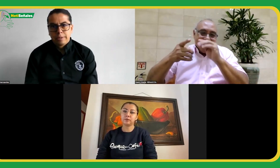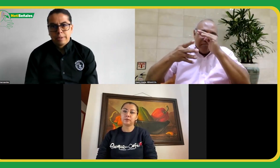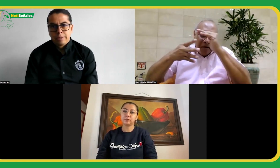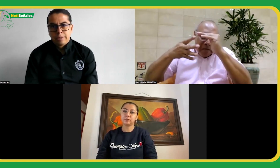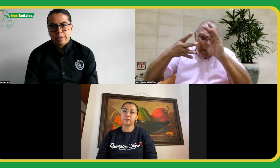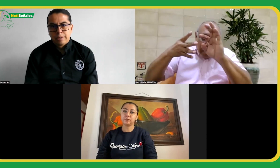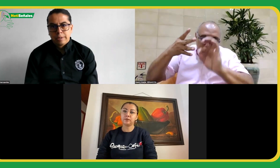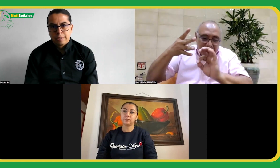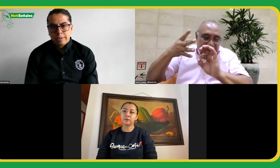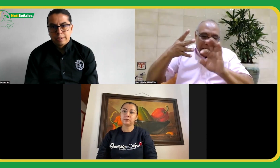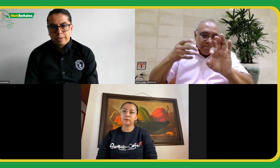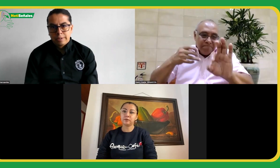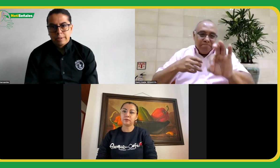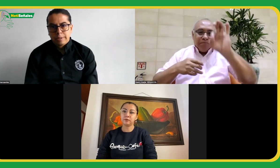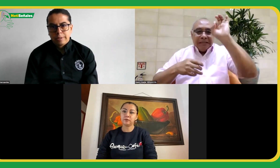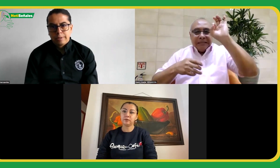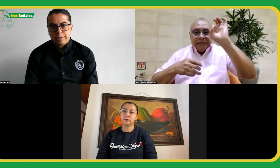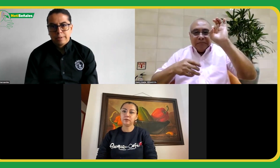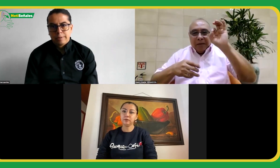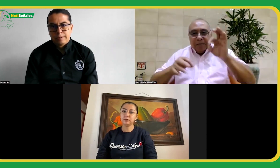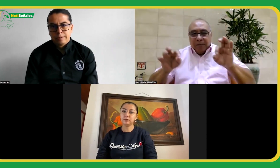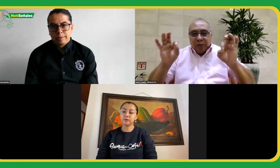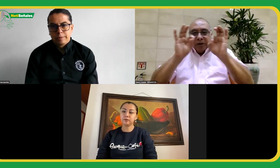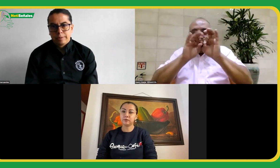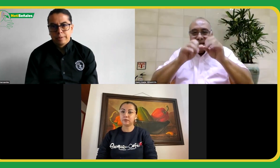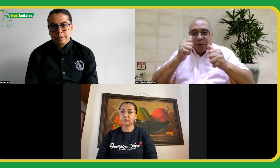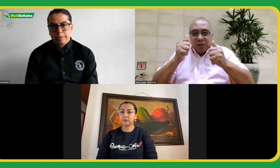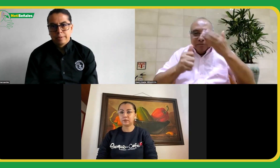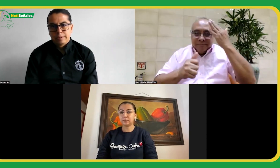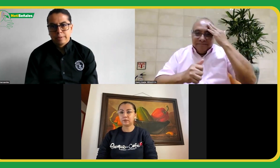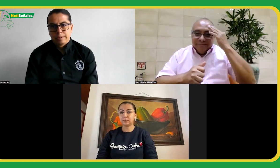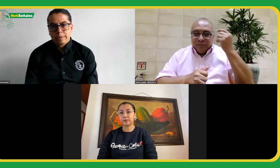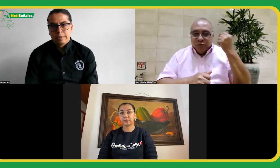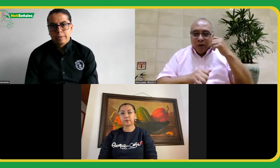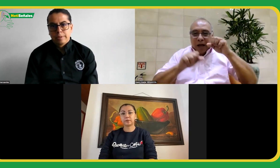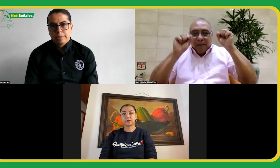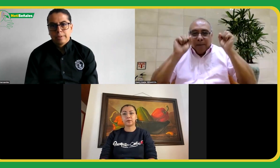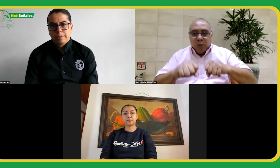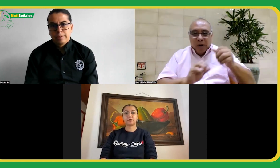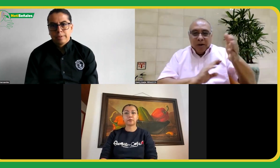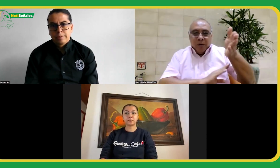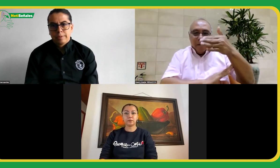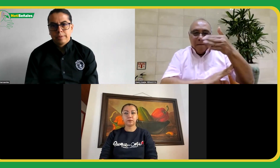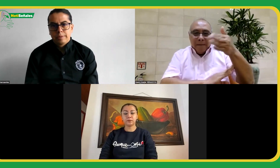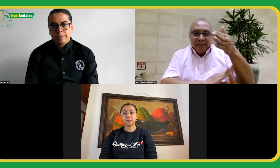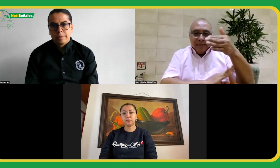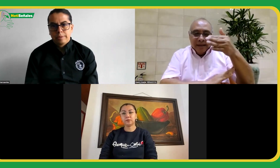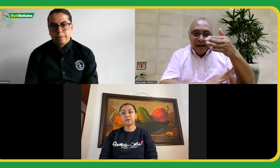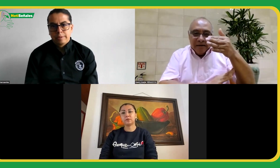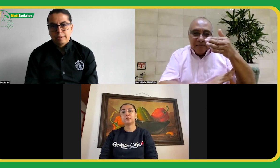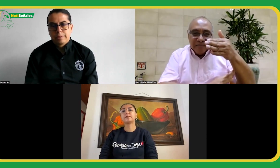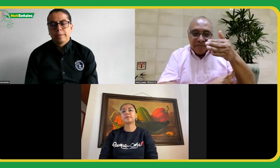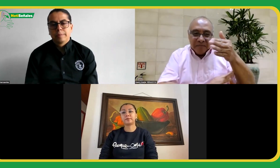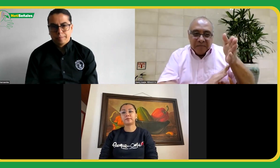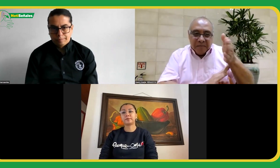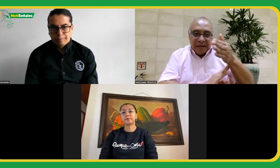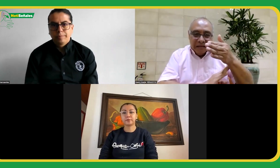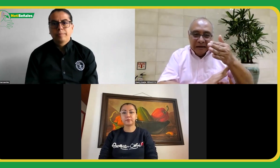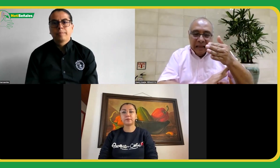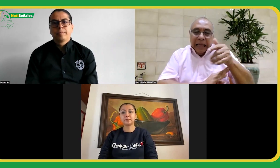extraer un punto importante y es la reciente aprobación de la bandera. En relación a esta